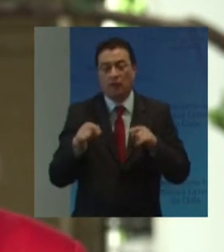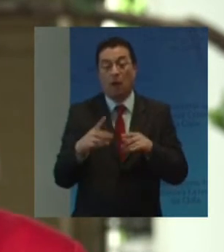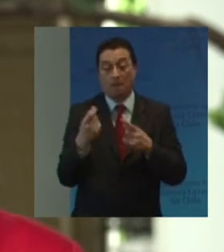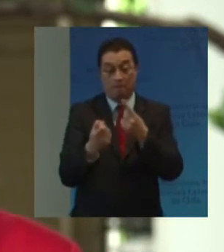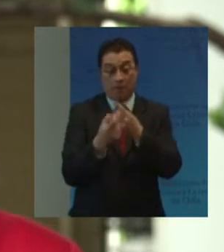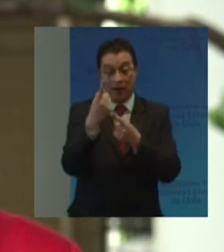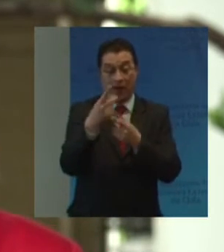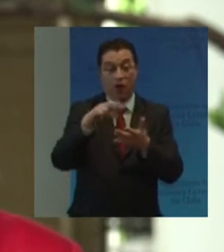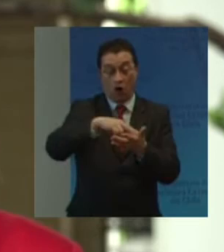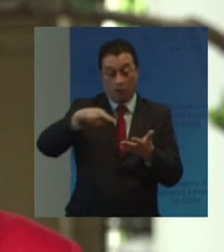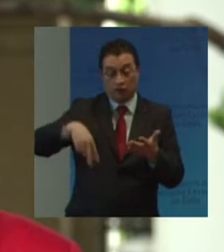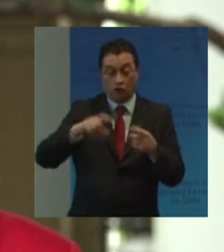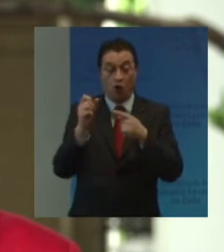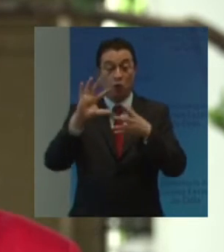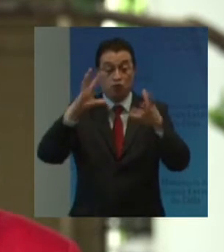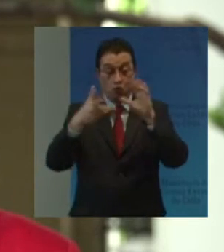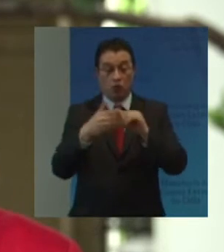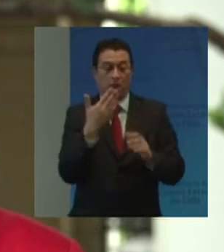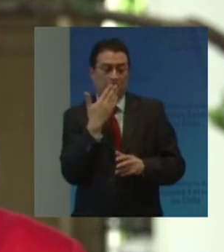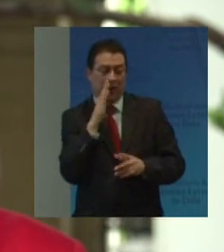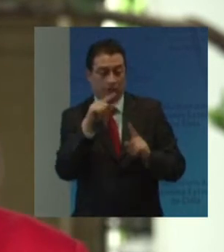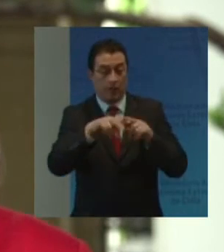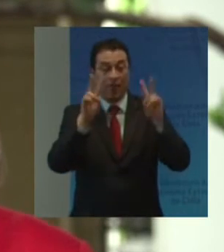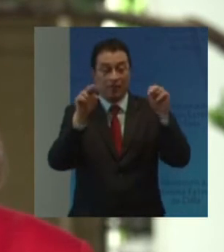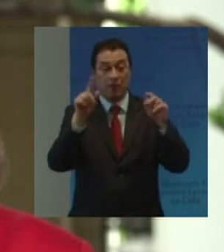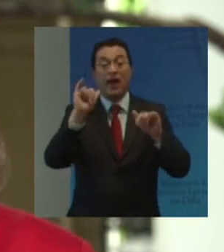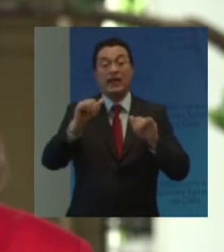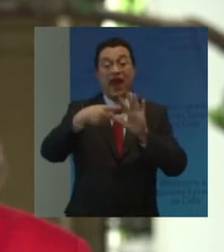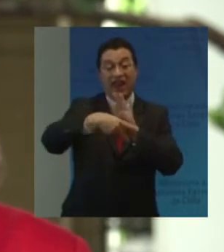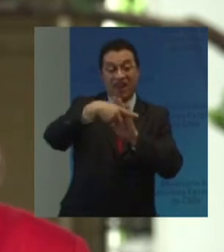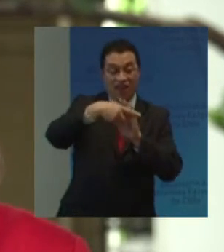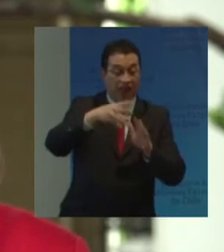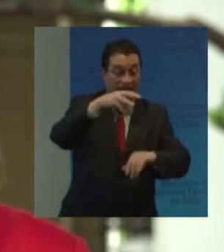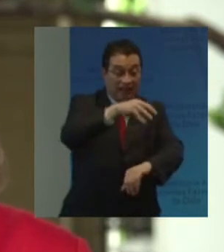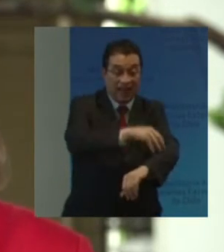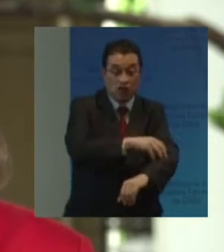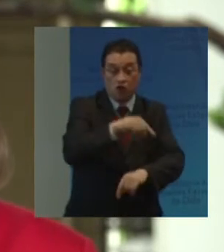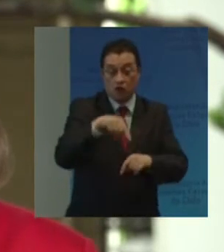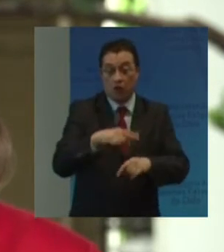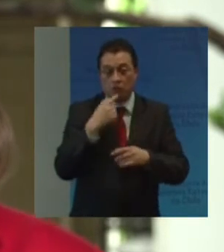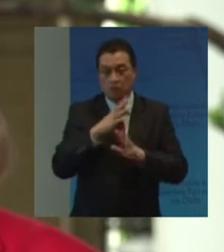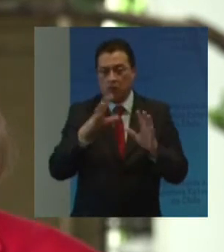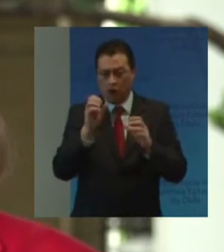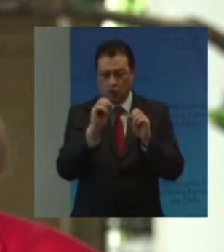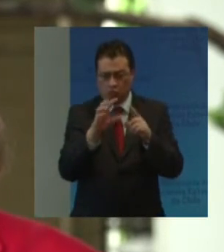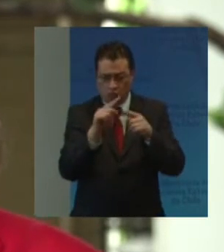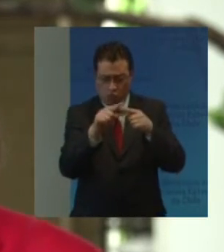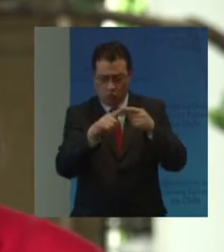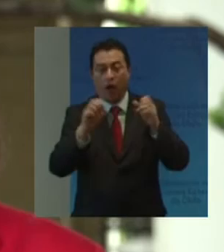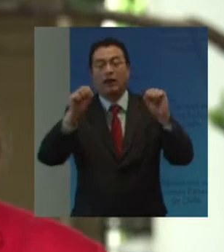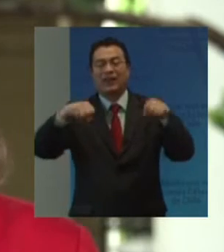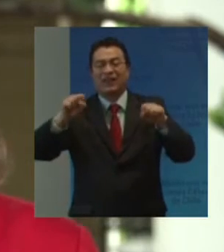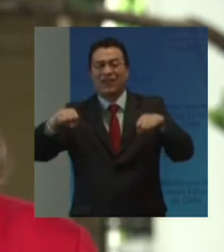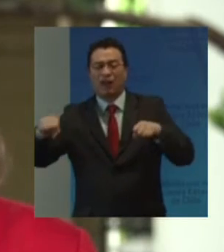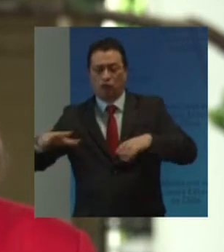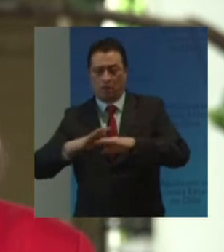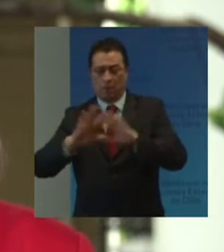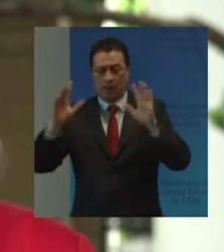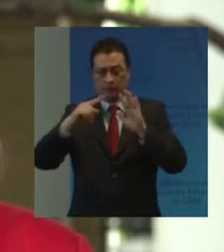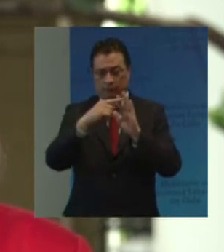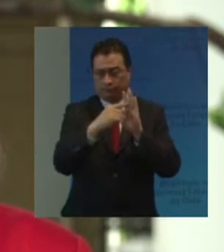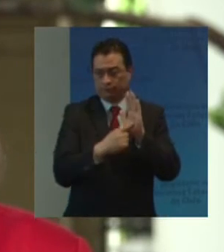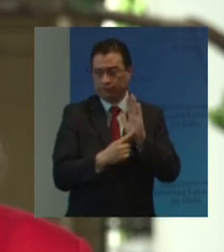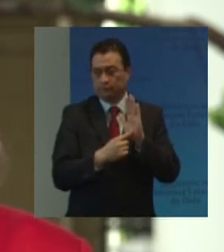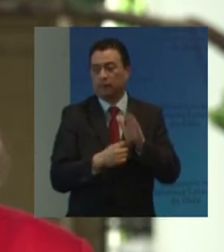primera Convención del mundo Especializada en la materia Y a nivel regional Es el tratado Con mayor número De ratificaciones El